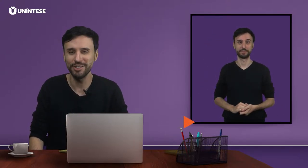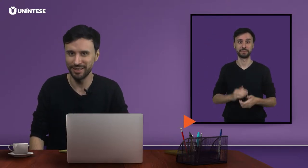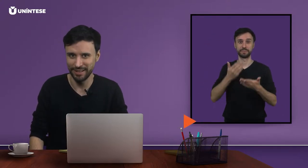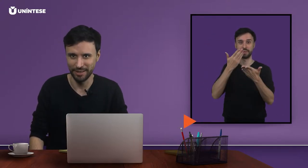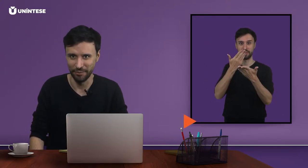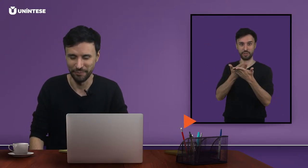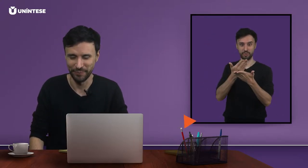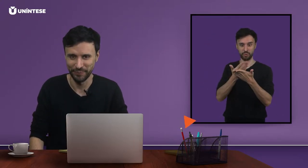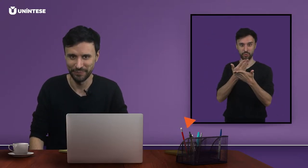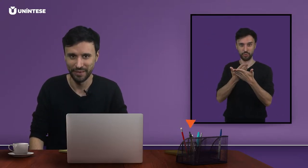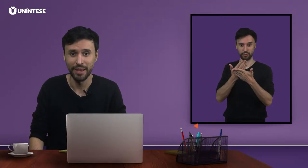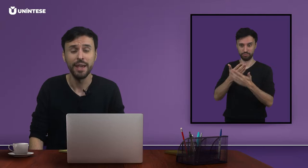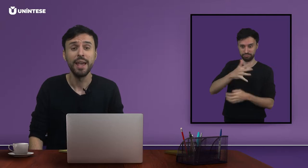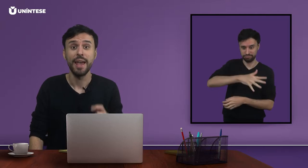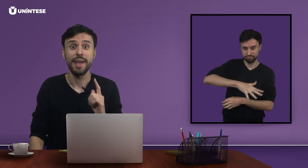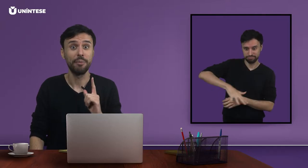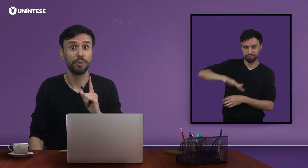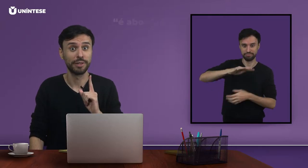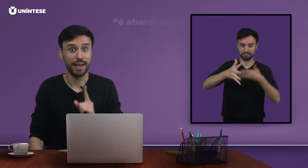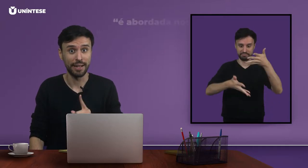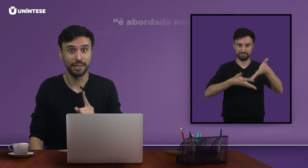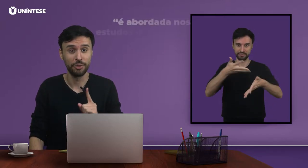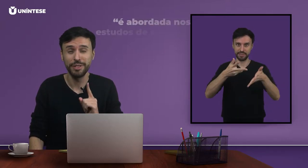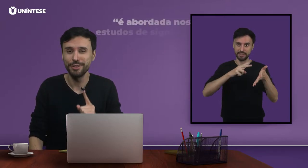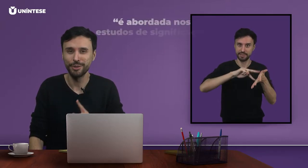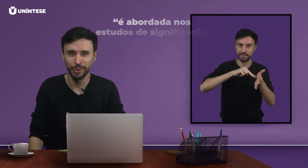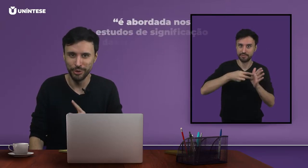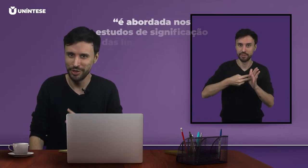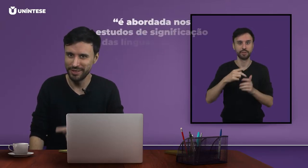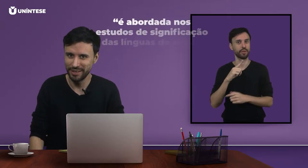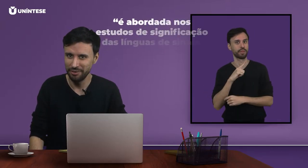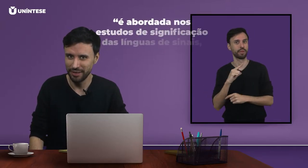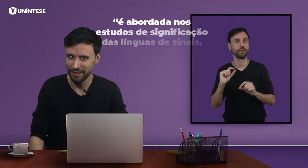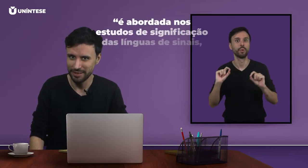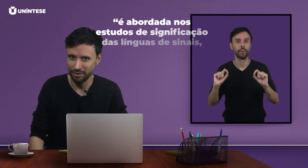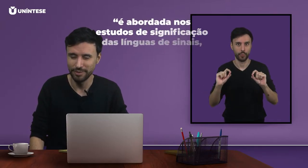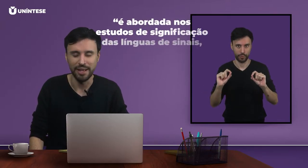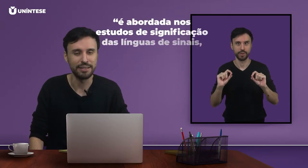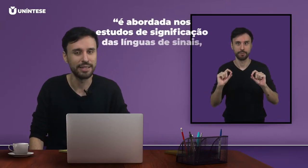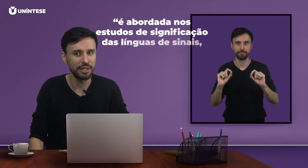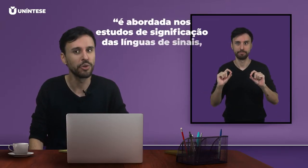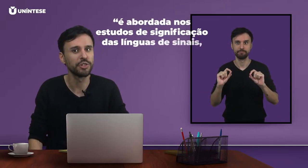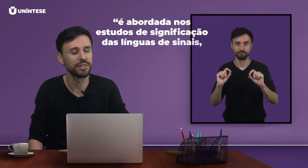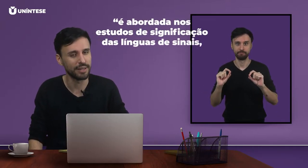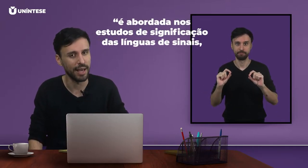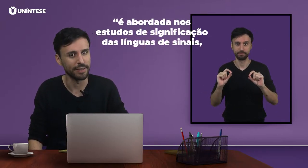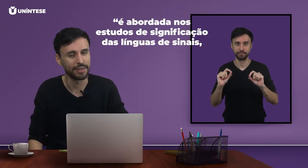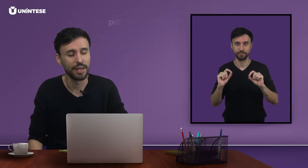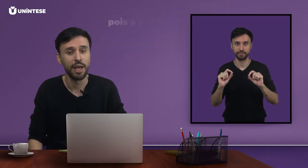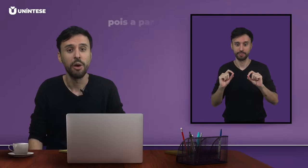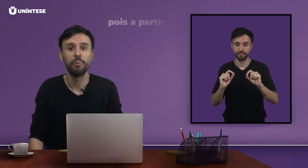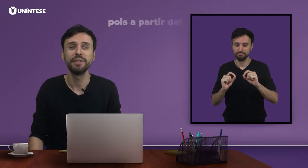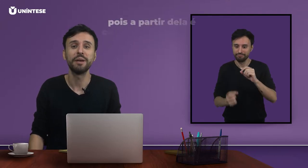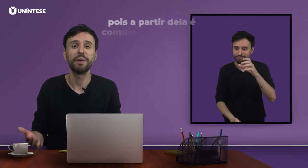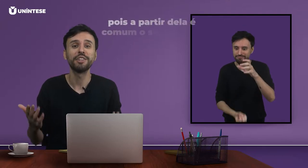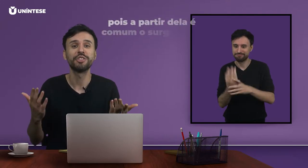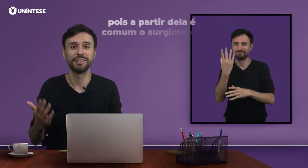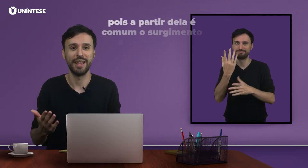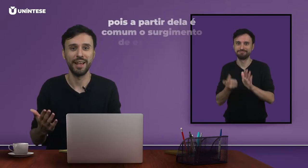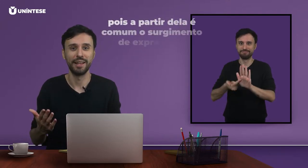citação. É abordada nos estudos de significação das línguas de sinais, pois a partir dela